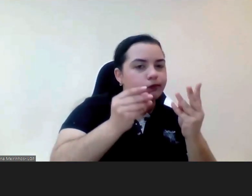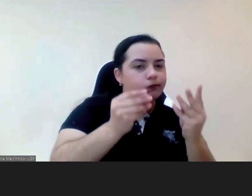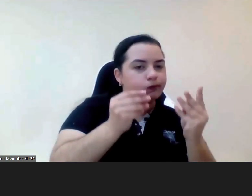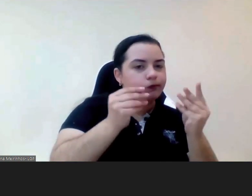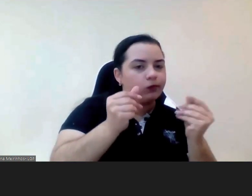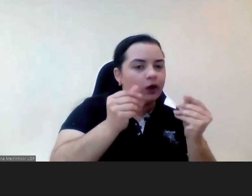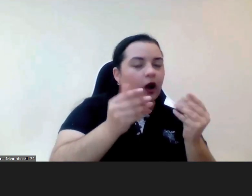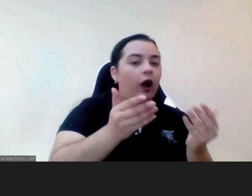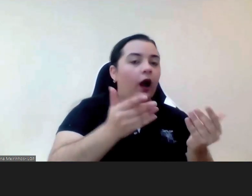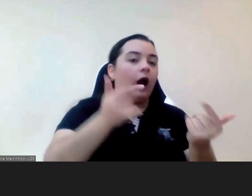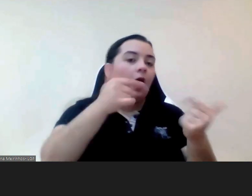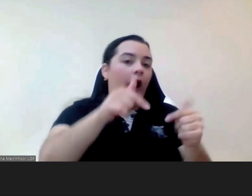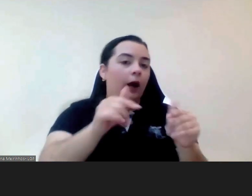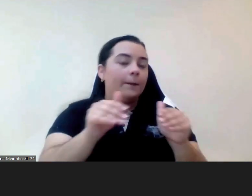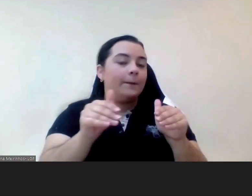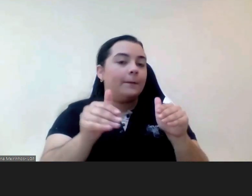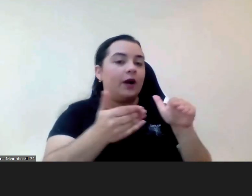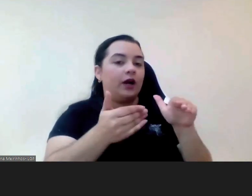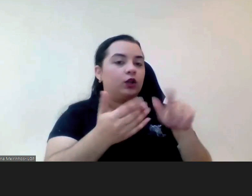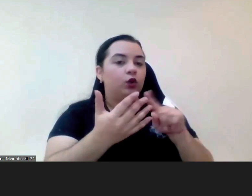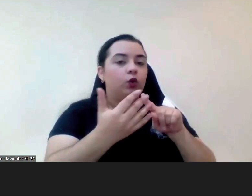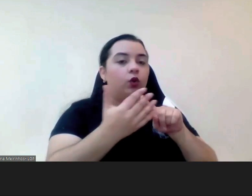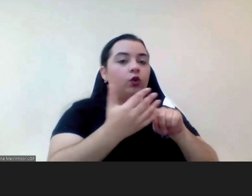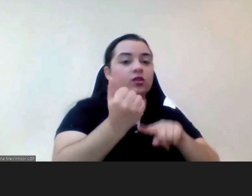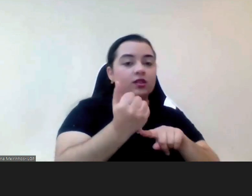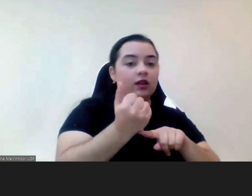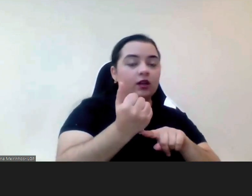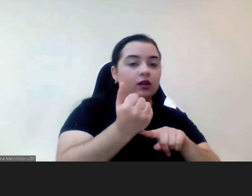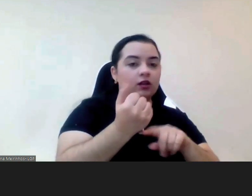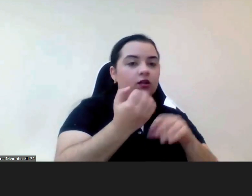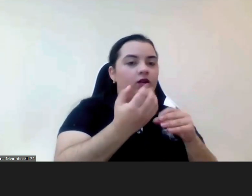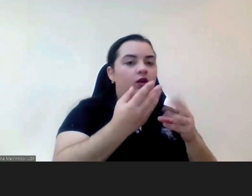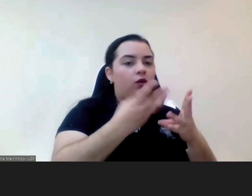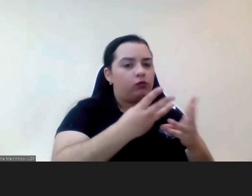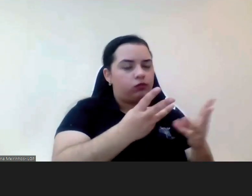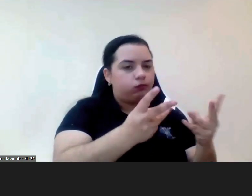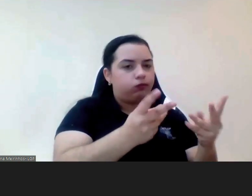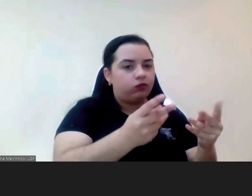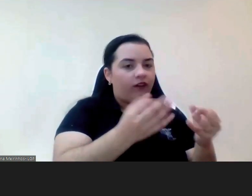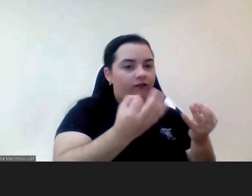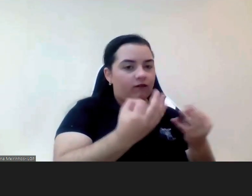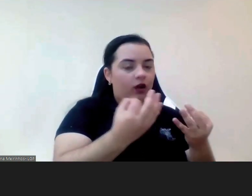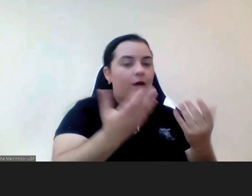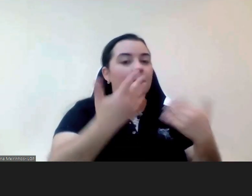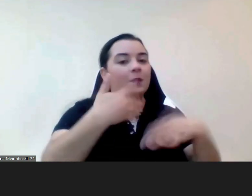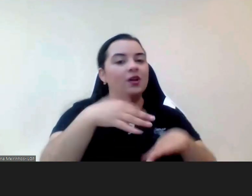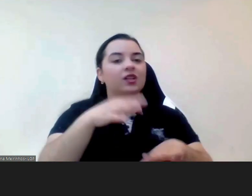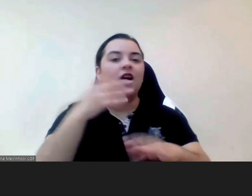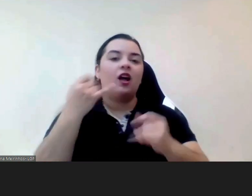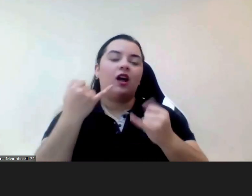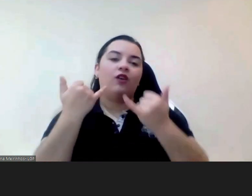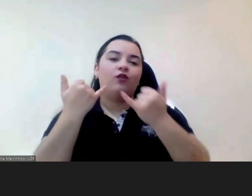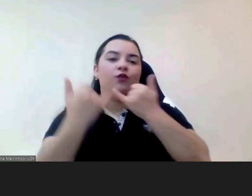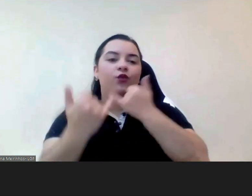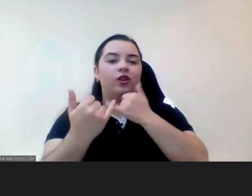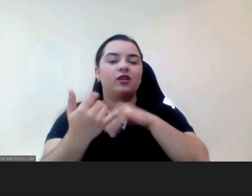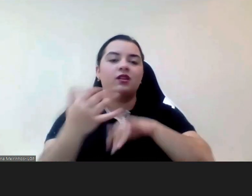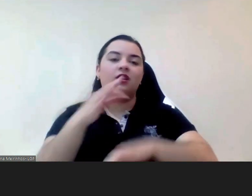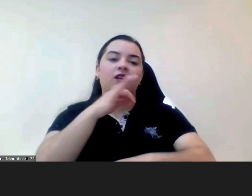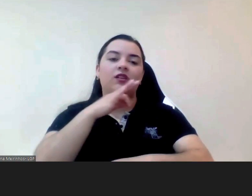conseguimos penetrar tanto que é a violência dentro da família não é e sabemos que aí é mais difícil penetrar